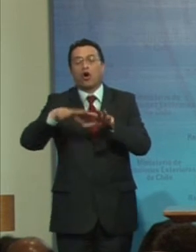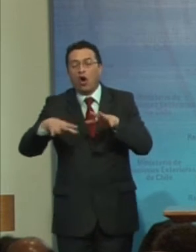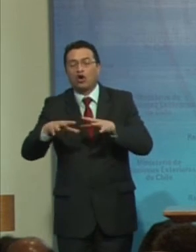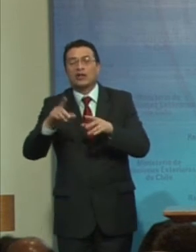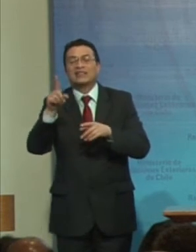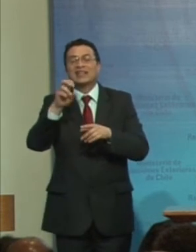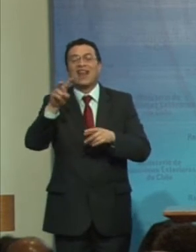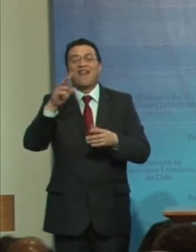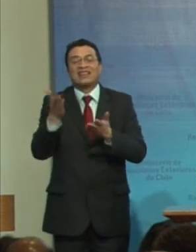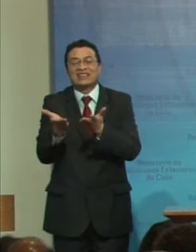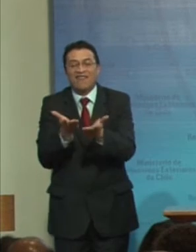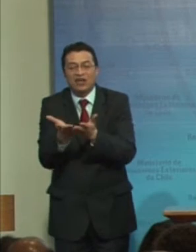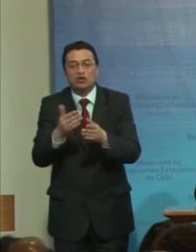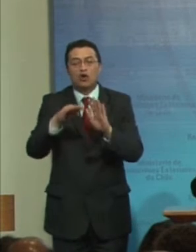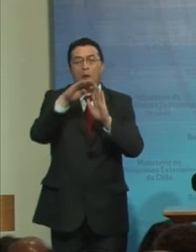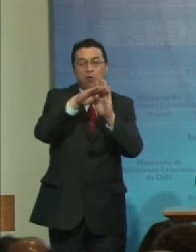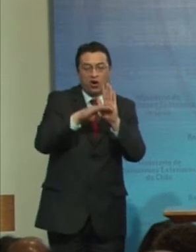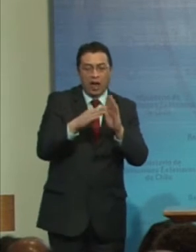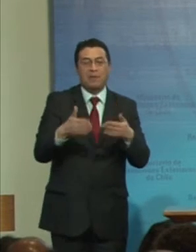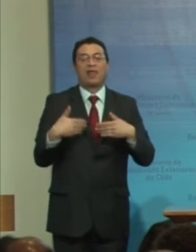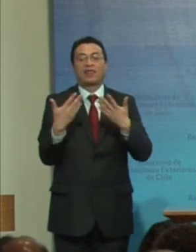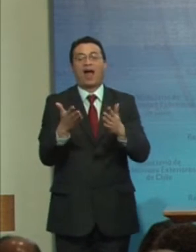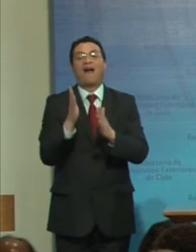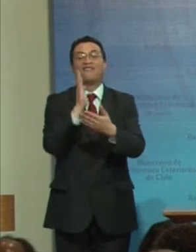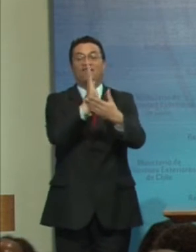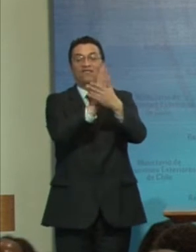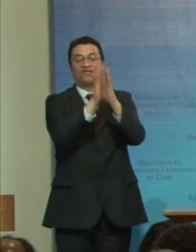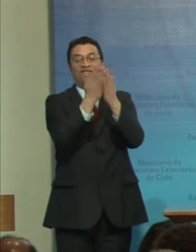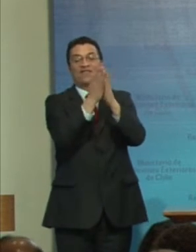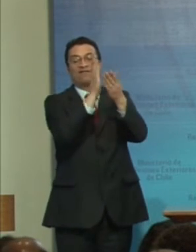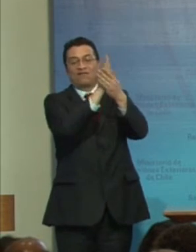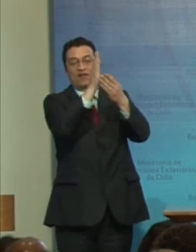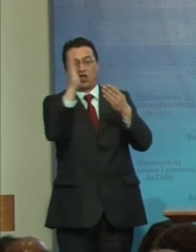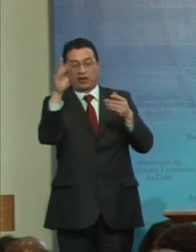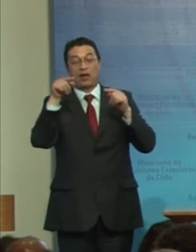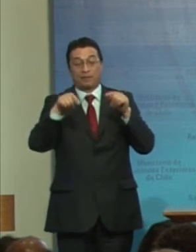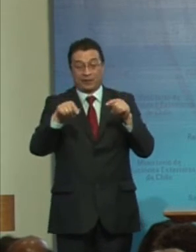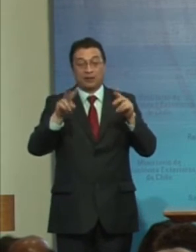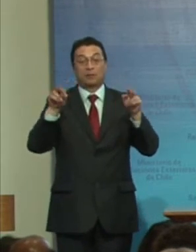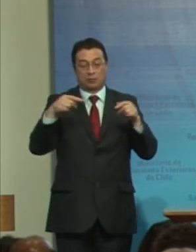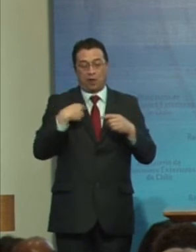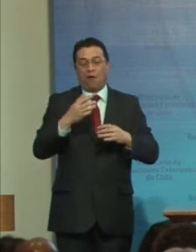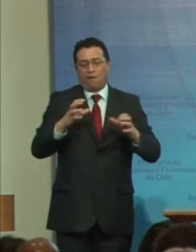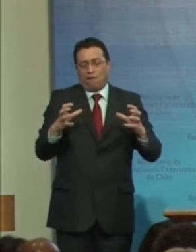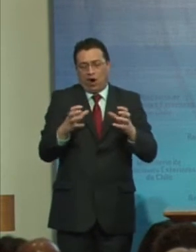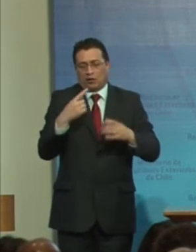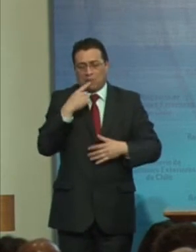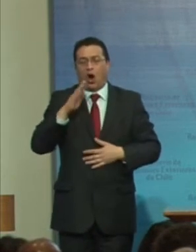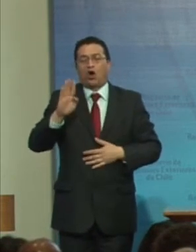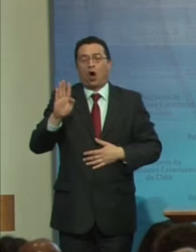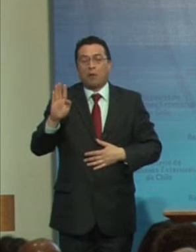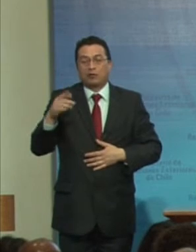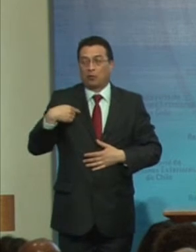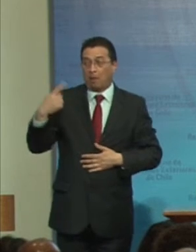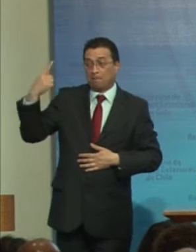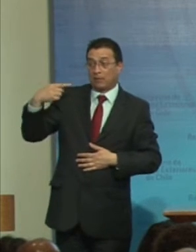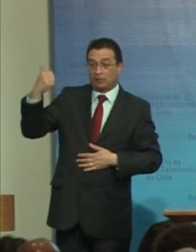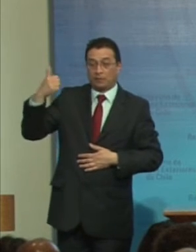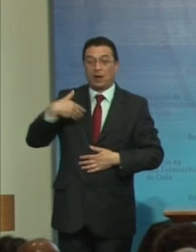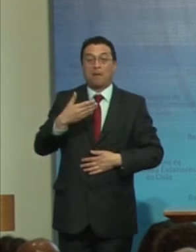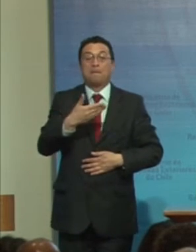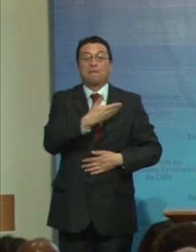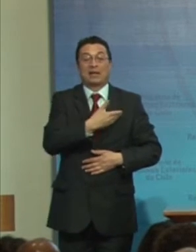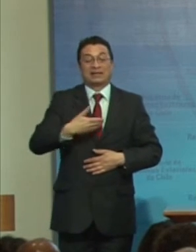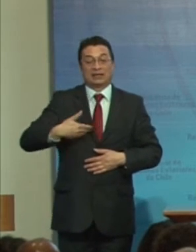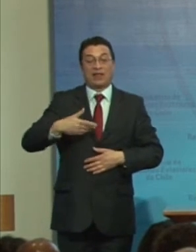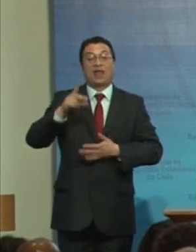Planes Programas Que presta la biblioteca Así que ese es el contexto Tenemos un fuerte compromiso De parte de nuestros mandantes Que son el presidente De la